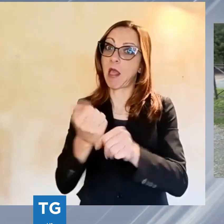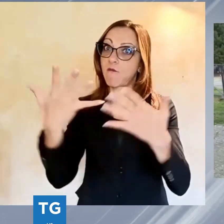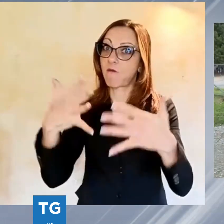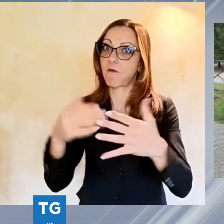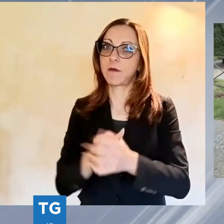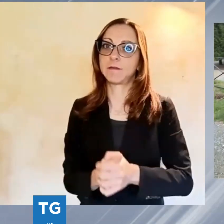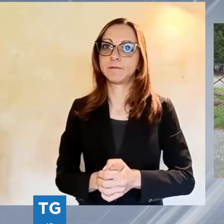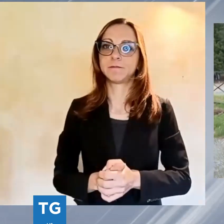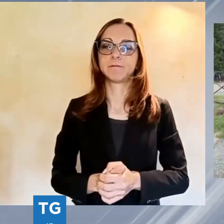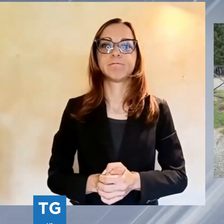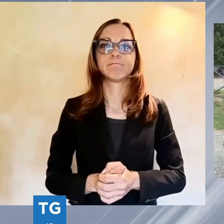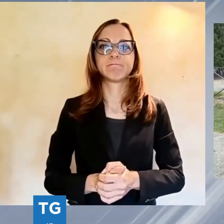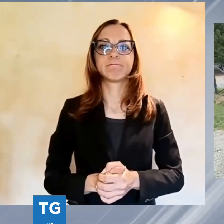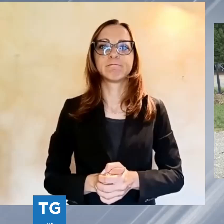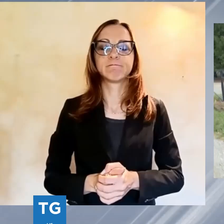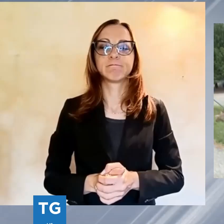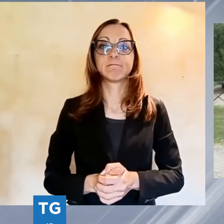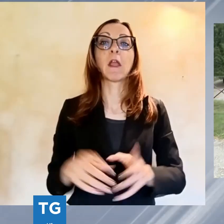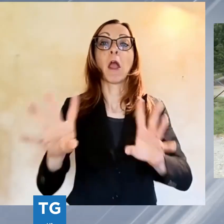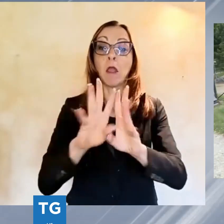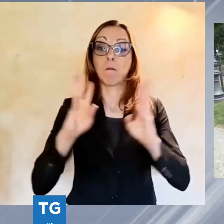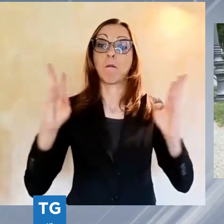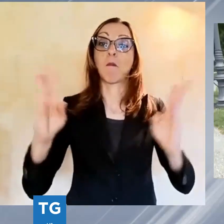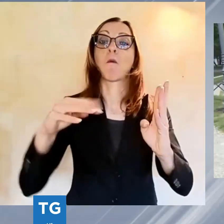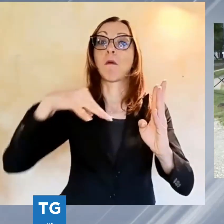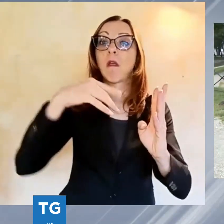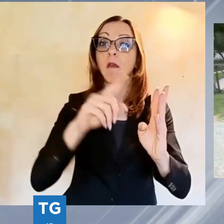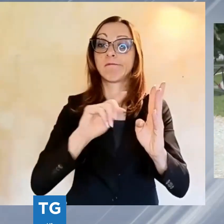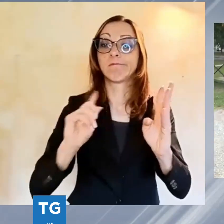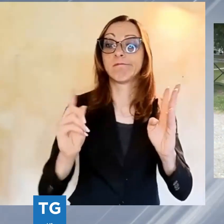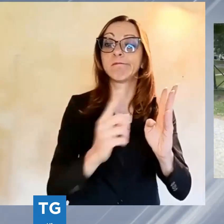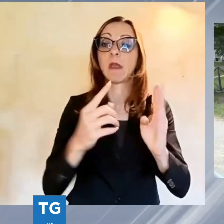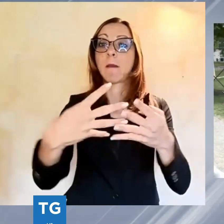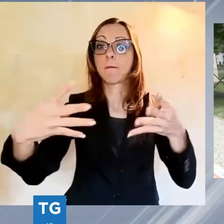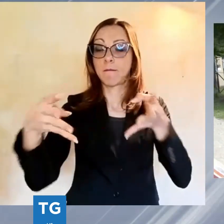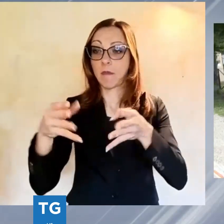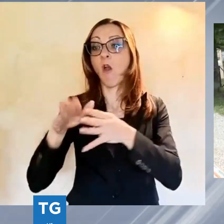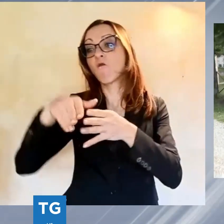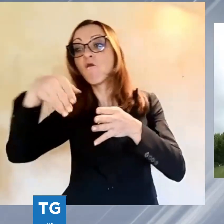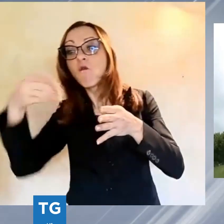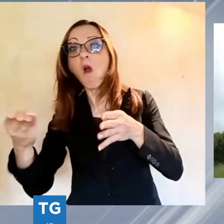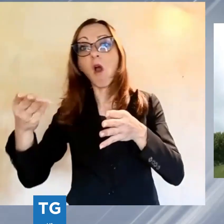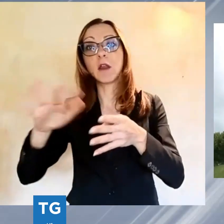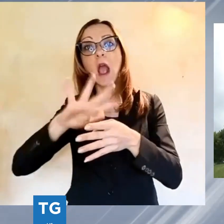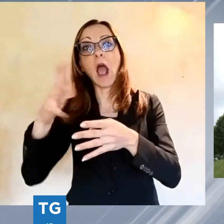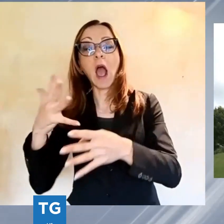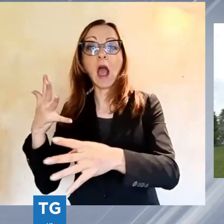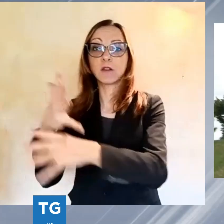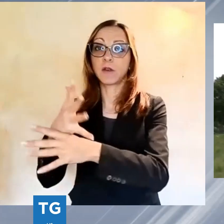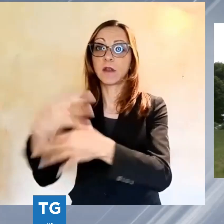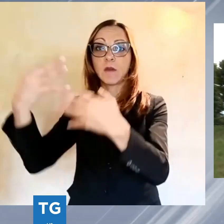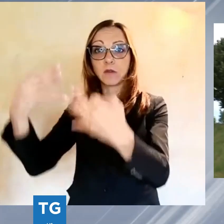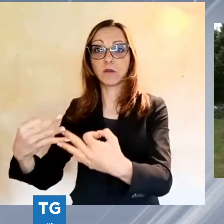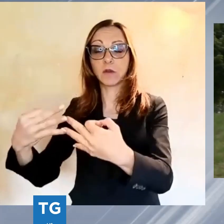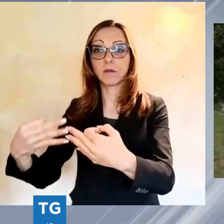interno delle mura si posizionano le balaustre, su quello esterno si sta già procedendo con un'altra operazione sicurezza, la rissagomatura dei